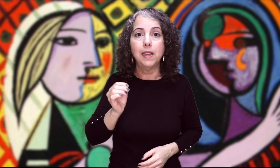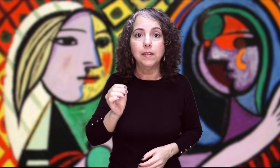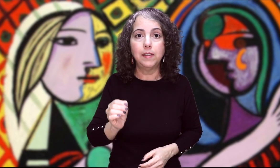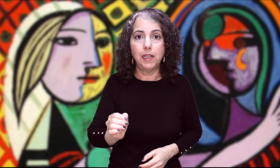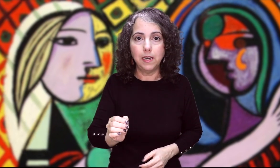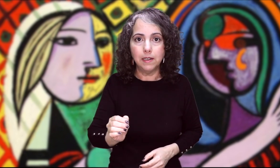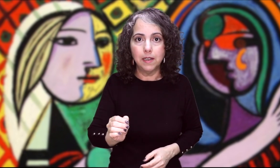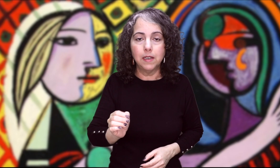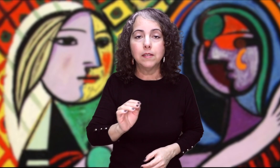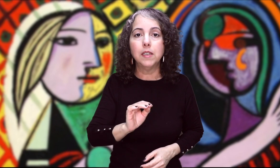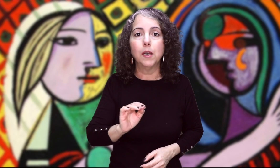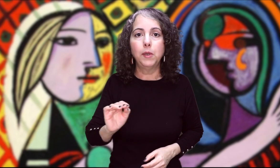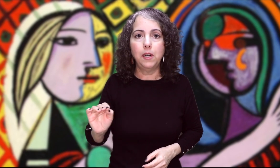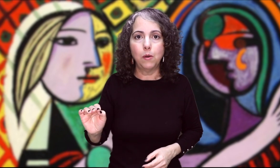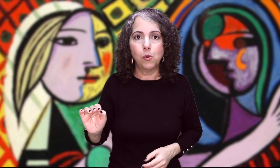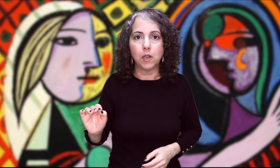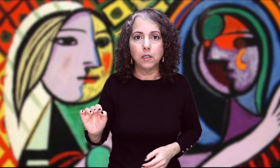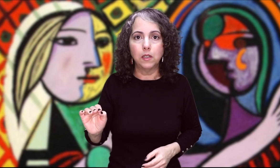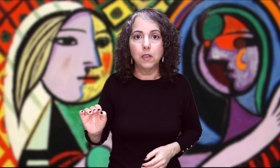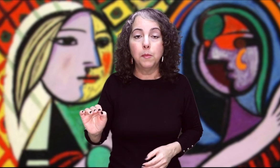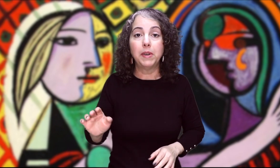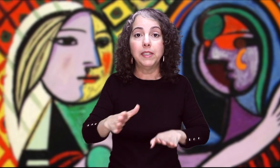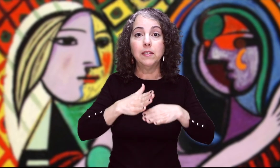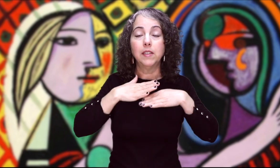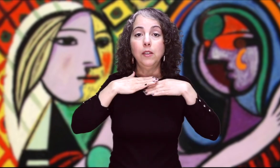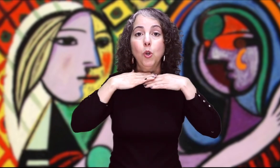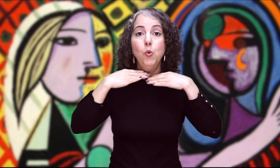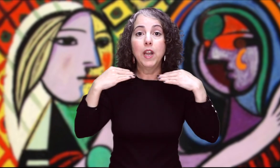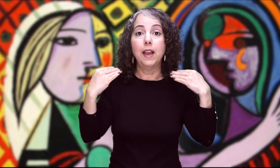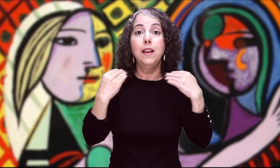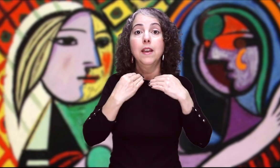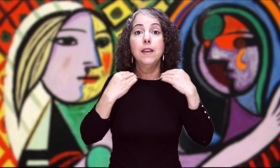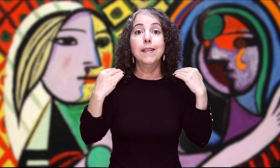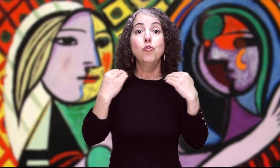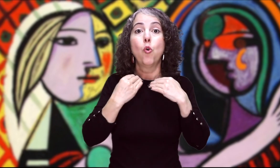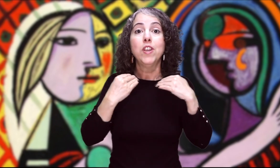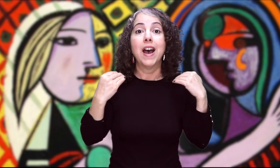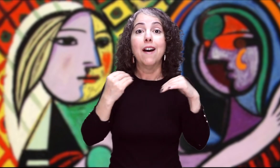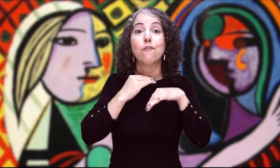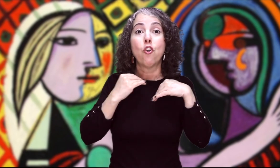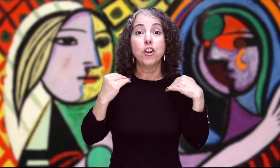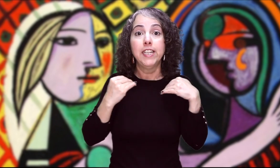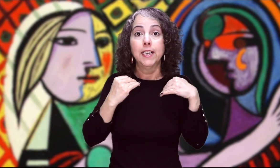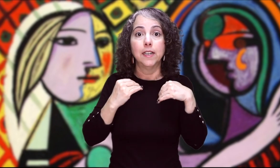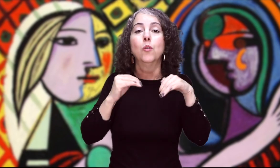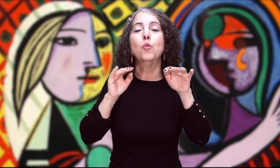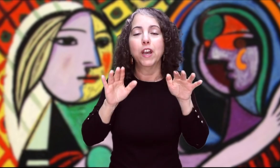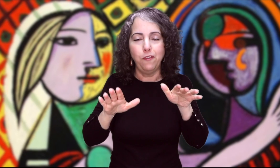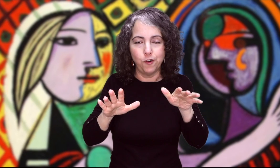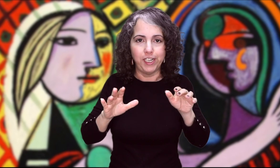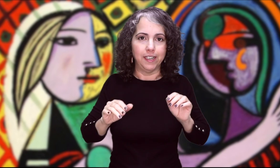entera sin abrir la boca Pretextando una afonía